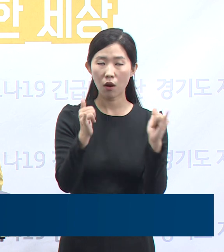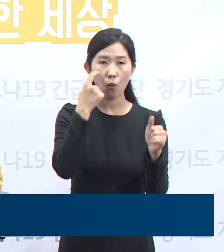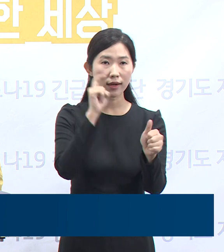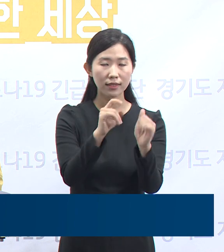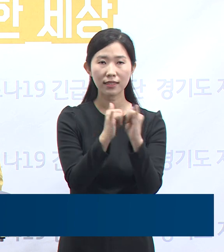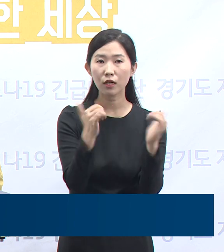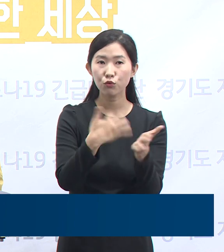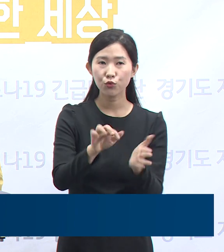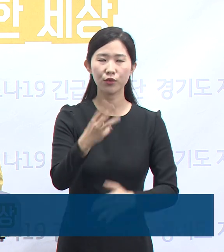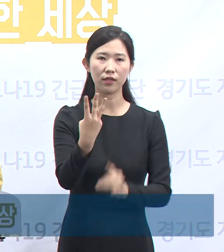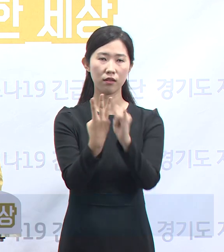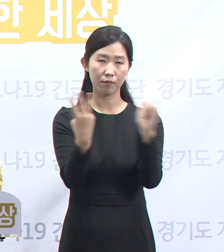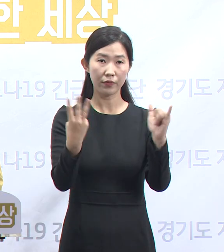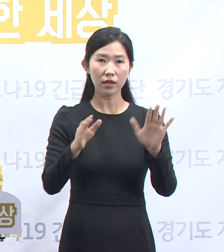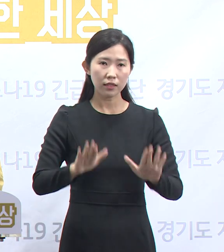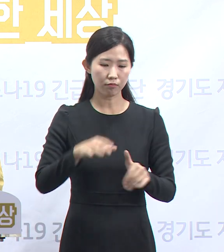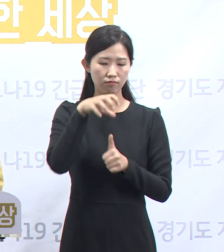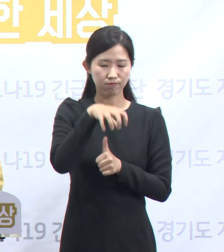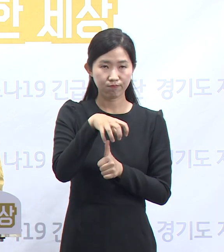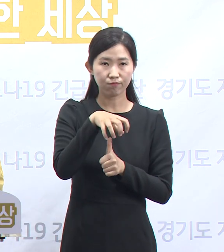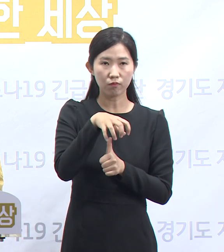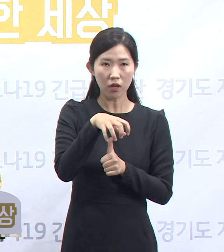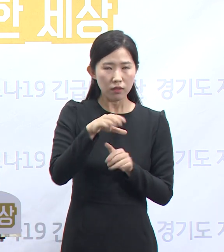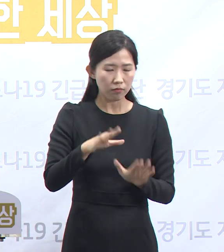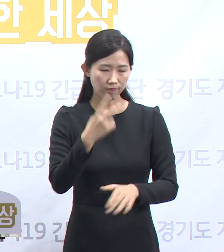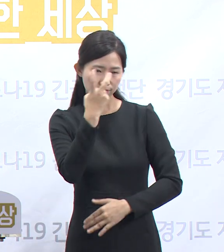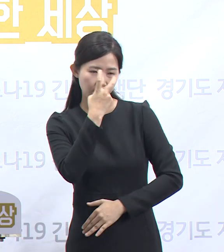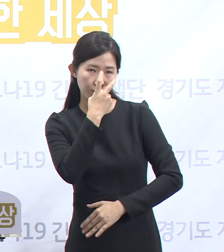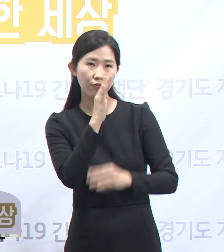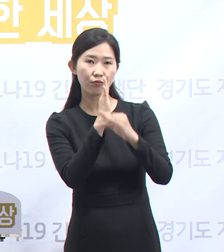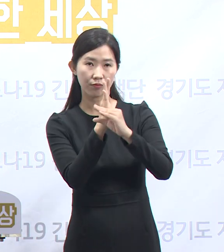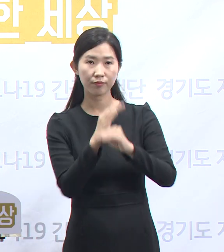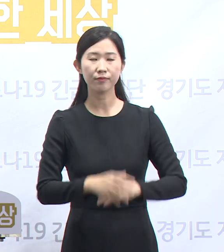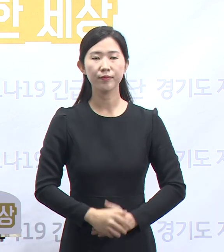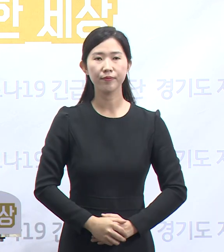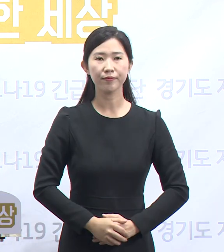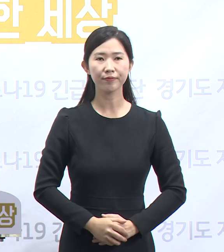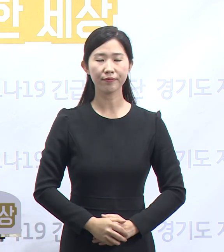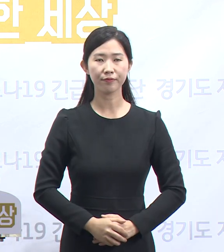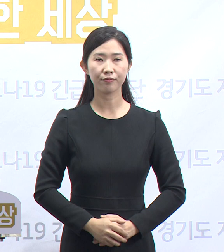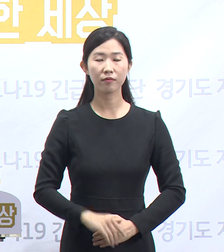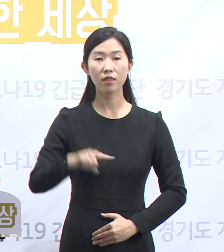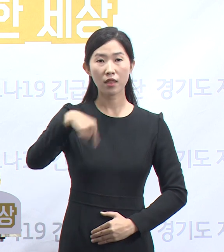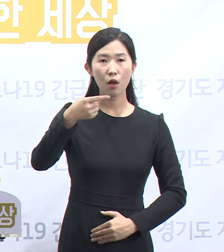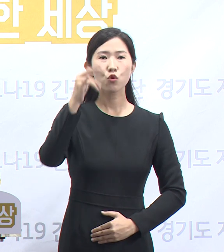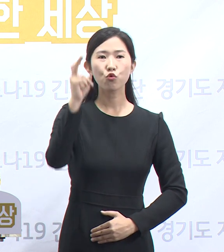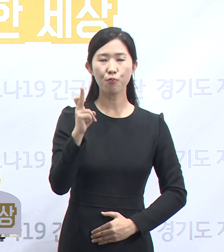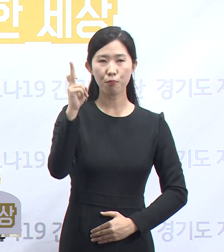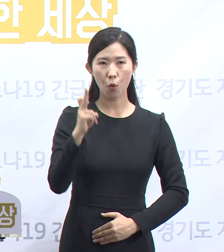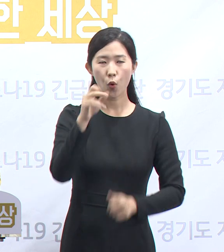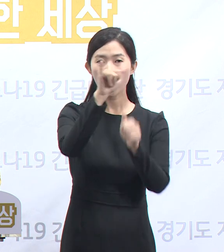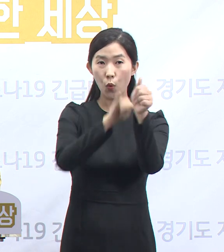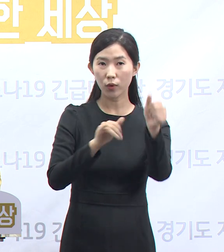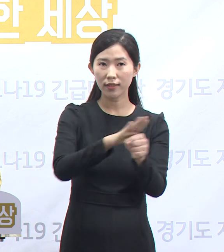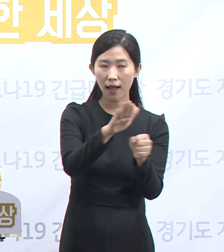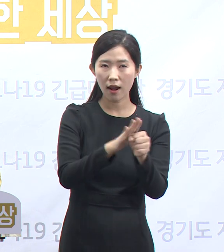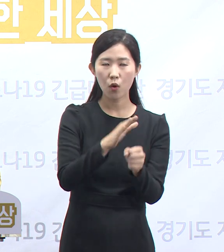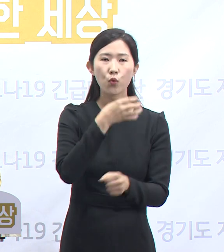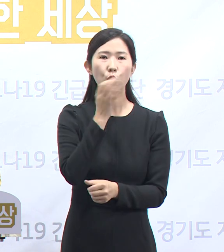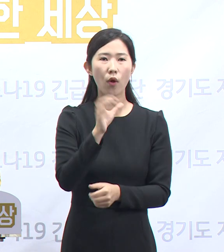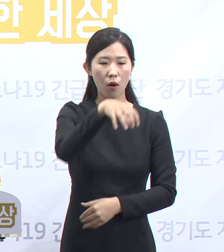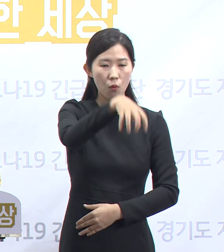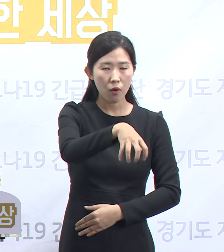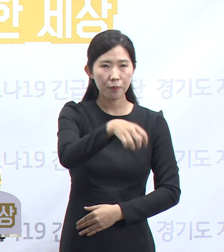현재 자가격리 중이며 지속적으로 모니터링 중입니다. 다음은 군포 효사랑 요양원 확진 상황을